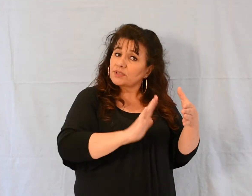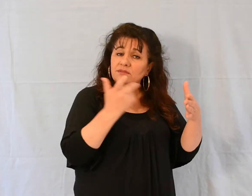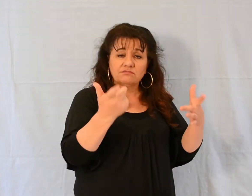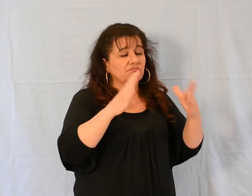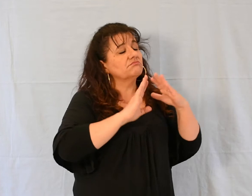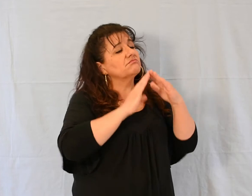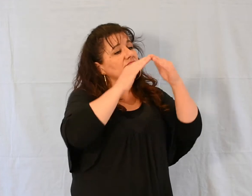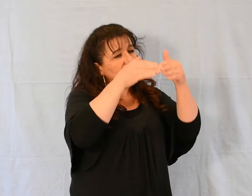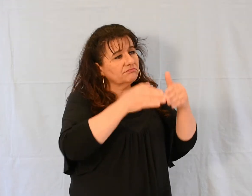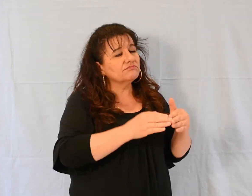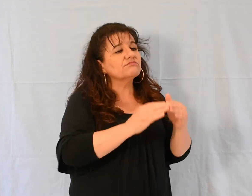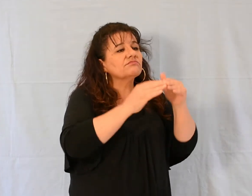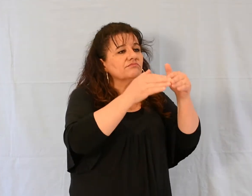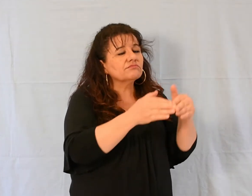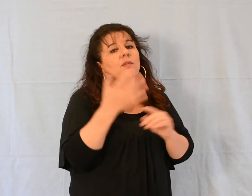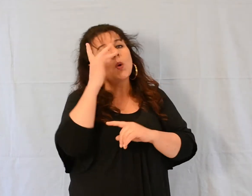et d'autres barques l'accompagnaient.